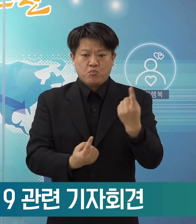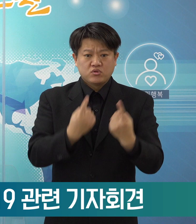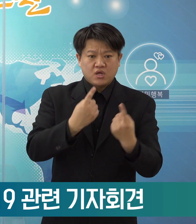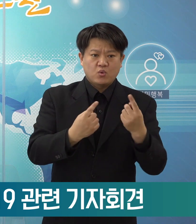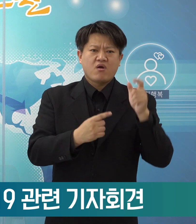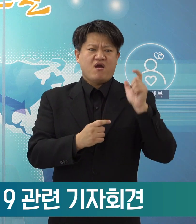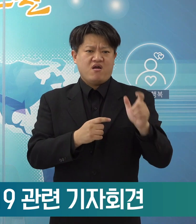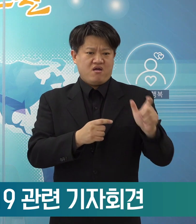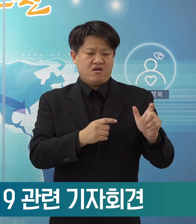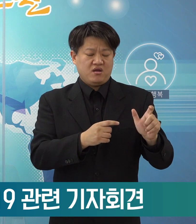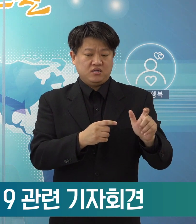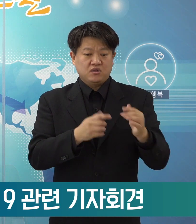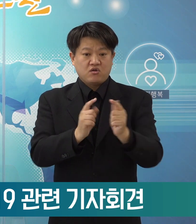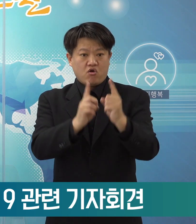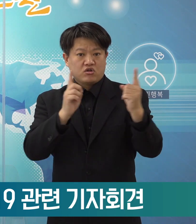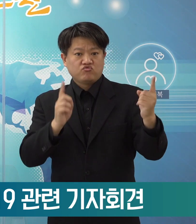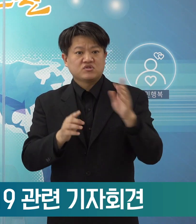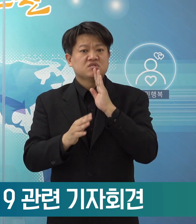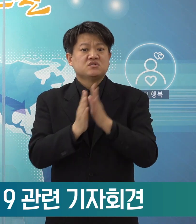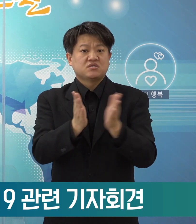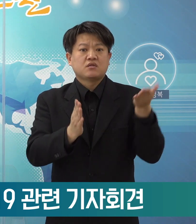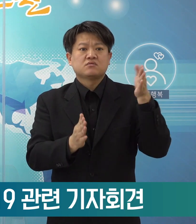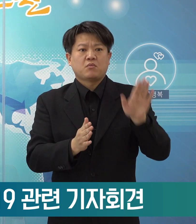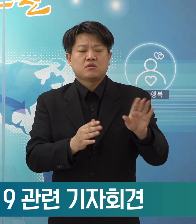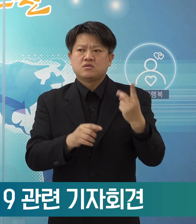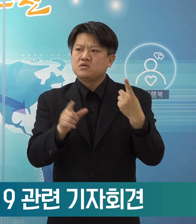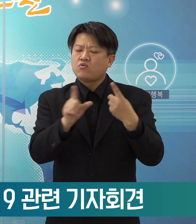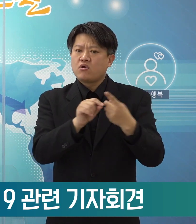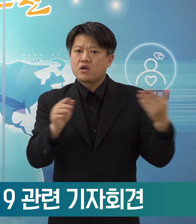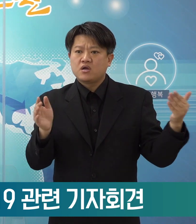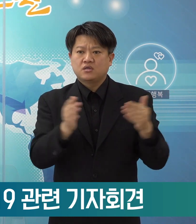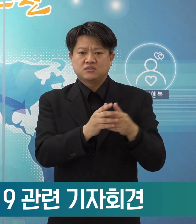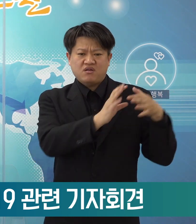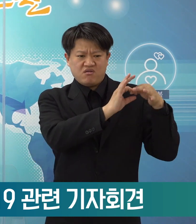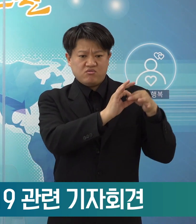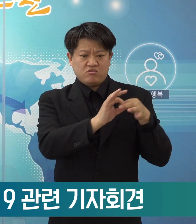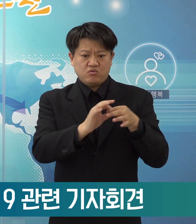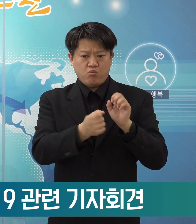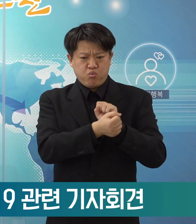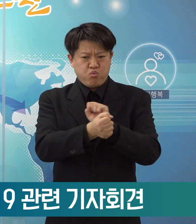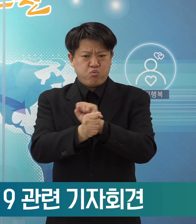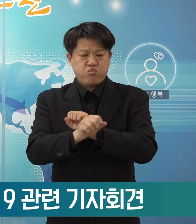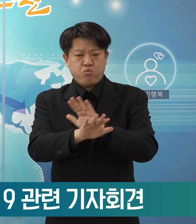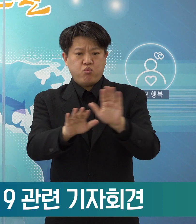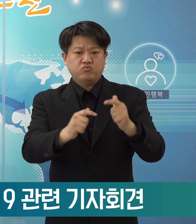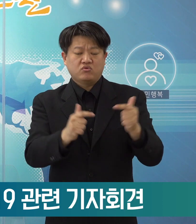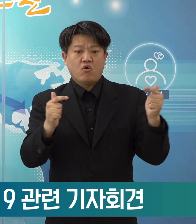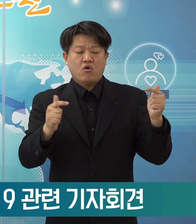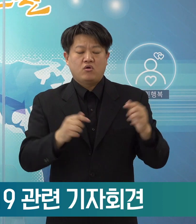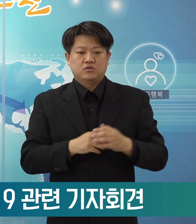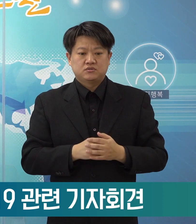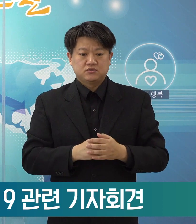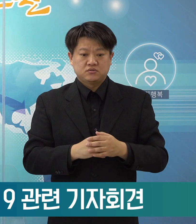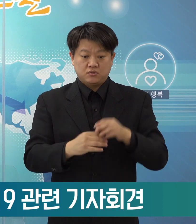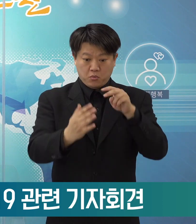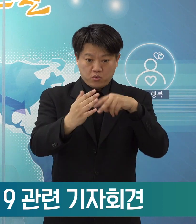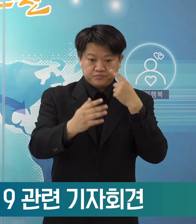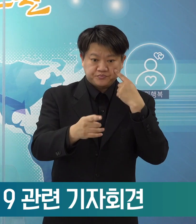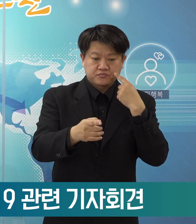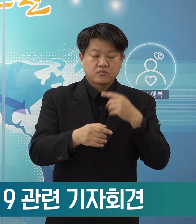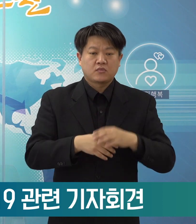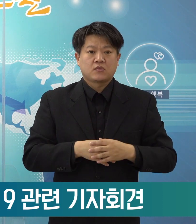왔는데도 불구하고 1월까지 유행세가 지속돼 왔습니다. 도폐에서 보시다시피